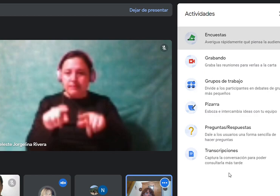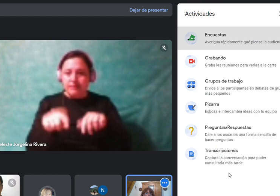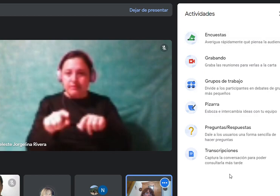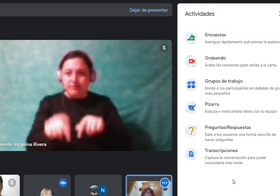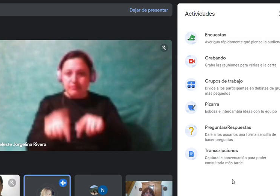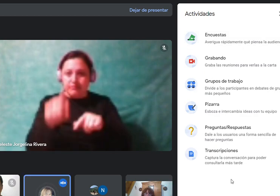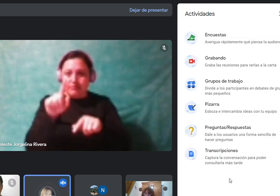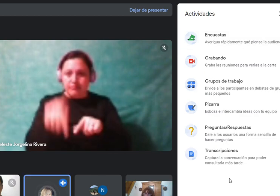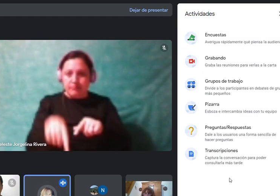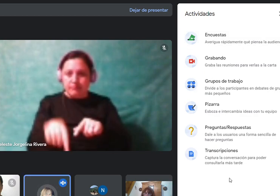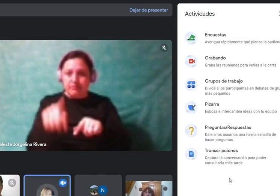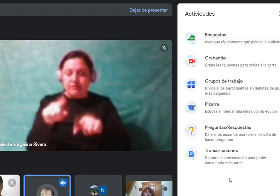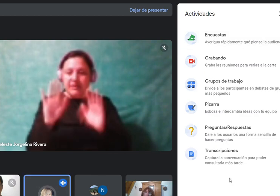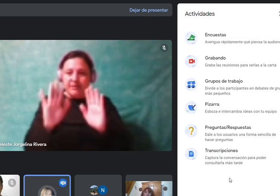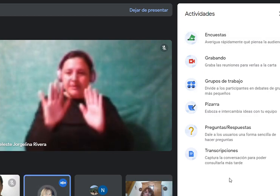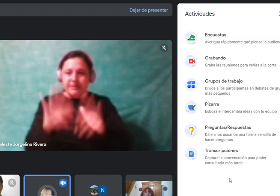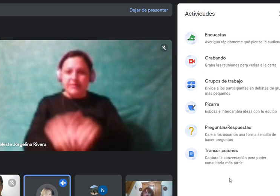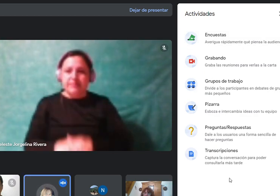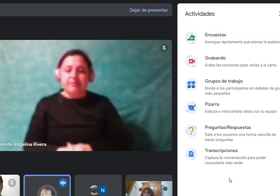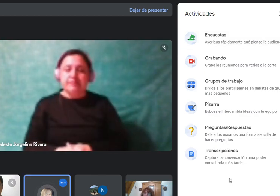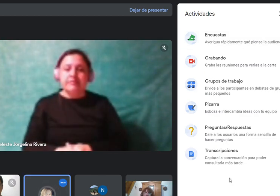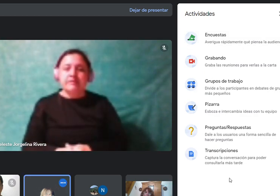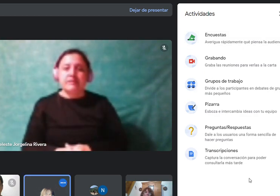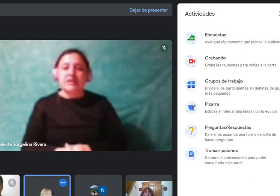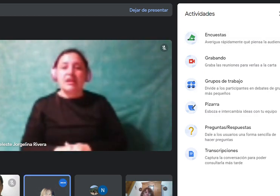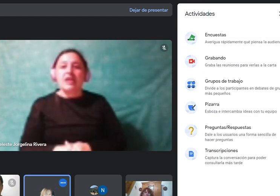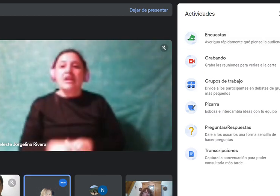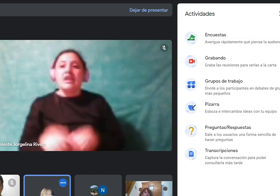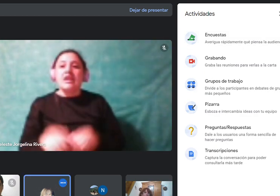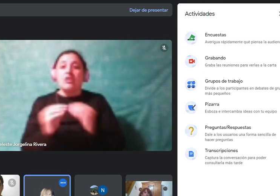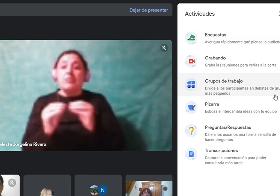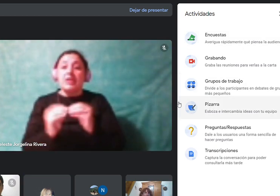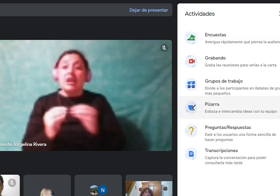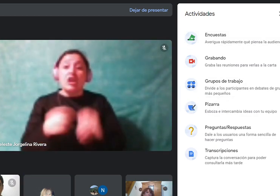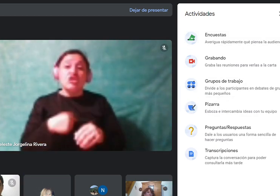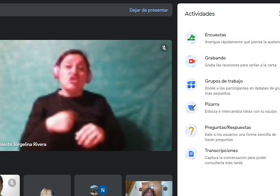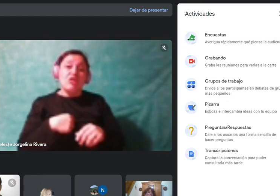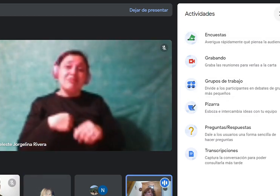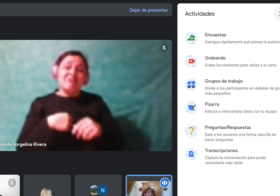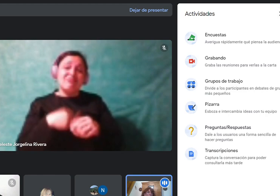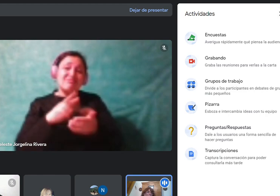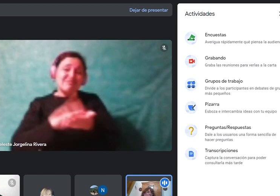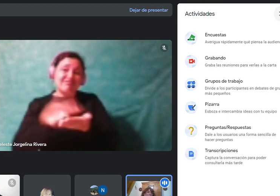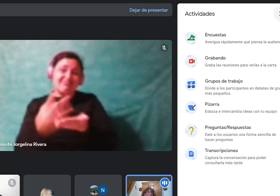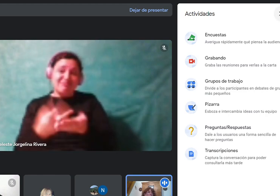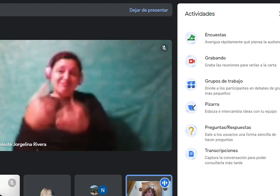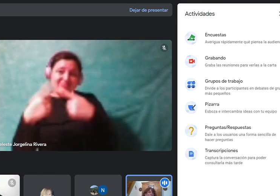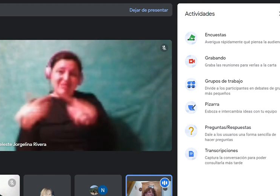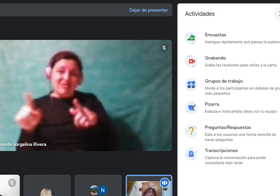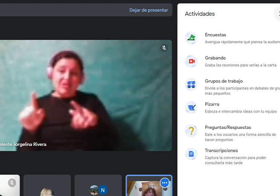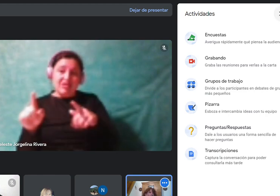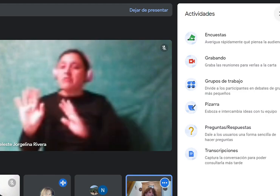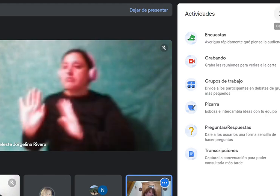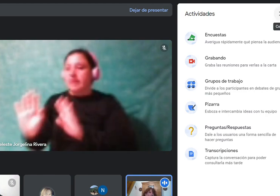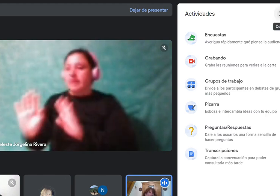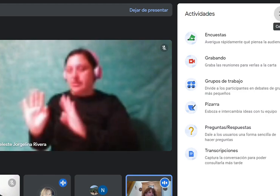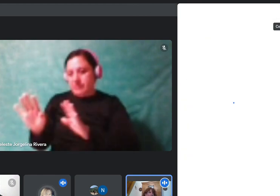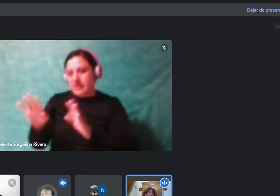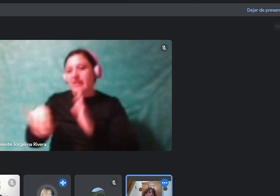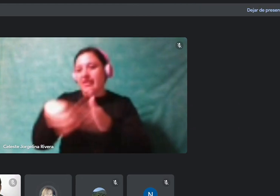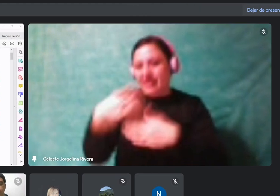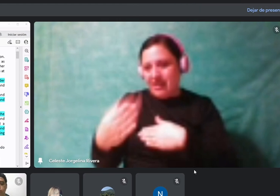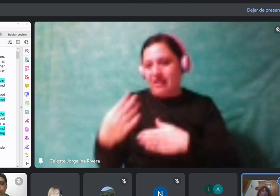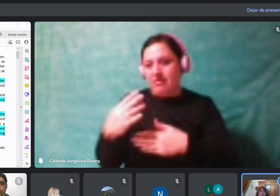Yo hice una traducción diferente. Ah. Después vemos la traducción. A ver,